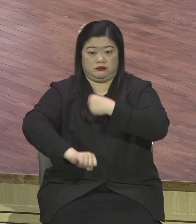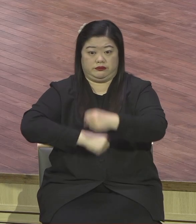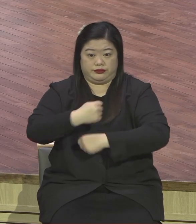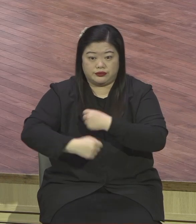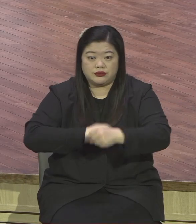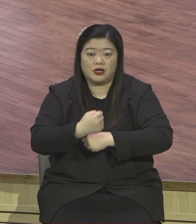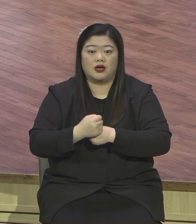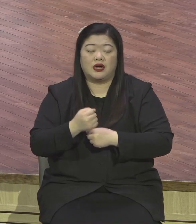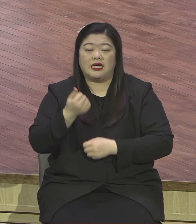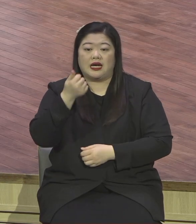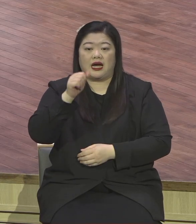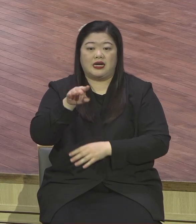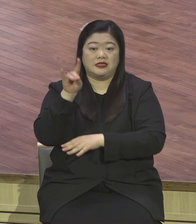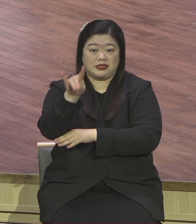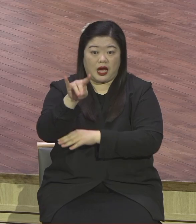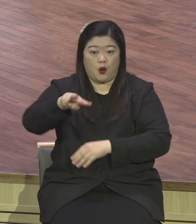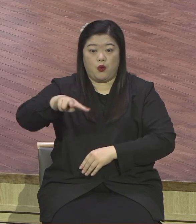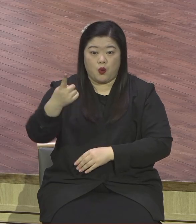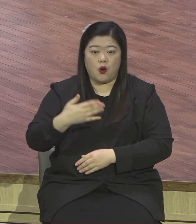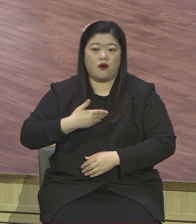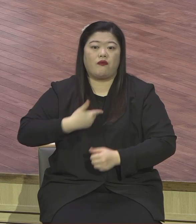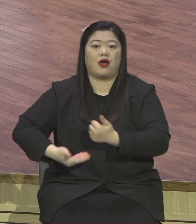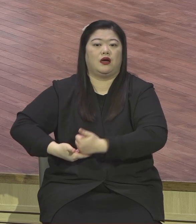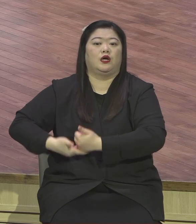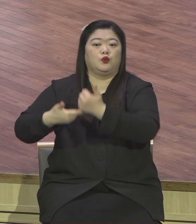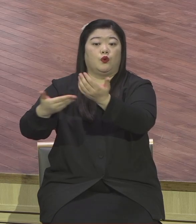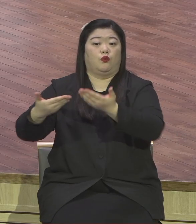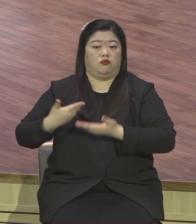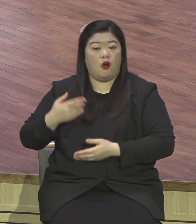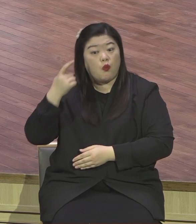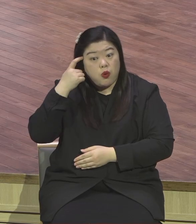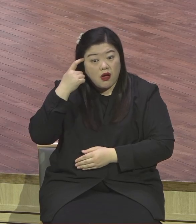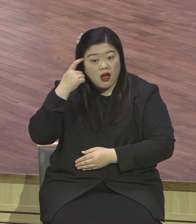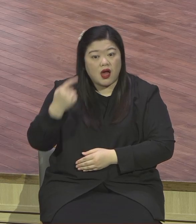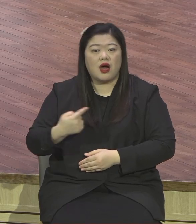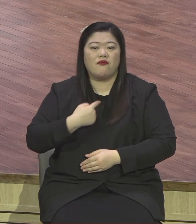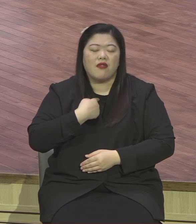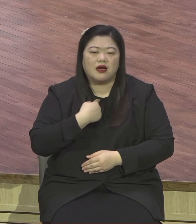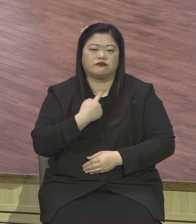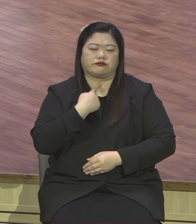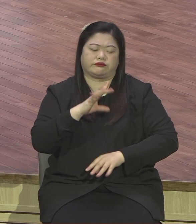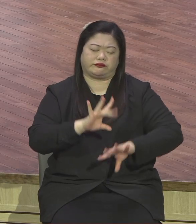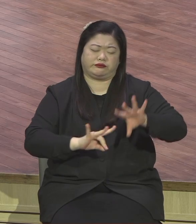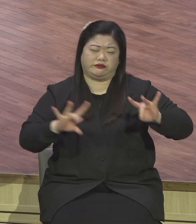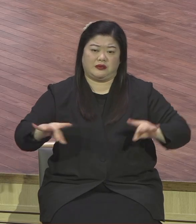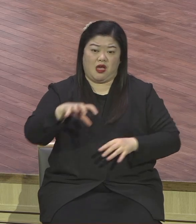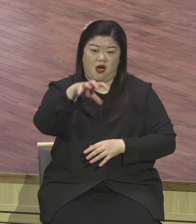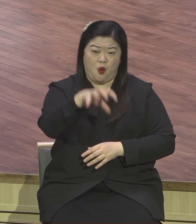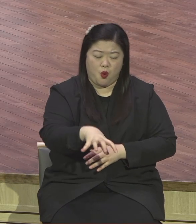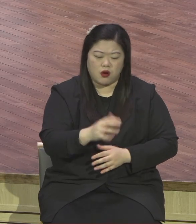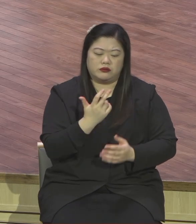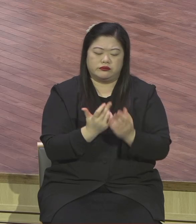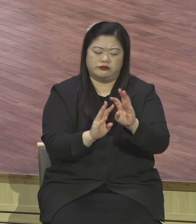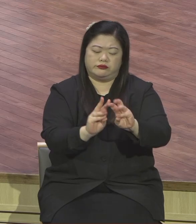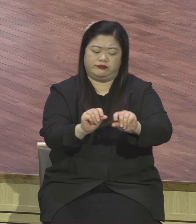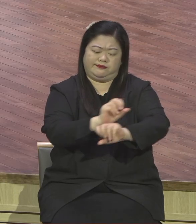타조도 나를 존경할 것은 내가 광야의 물을 사막에 강들을 대어 내 백성